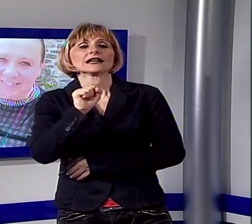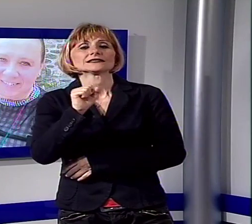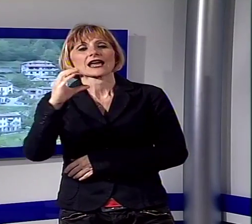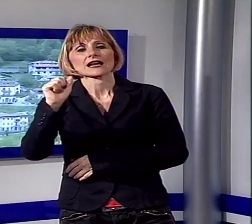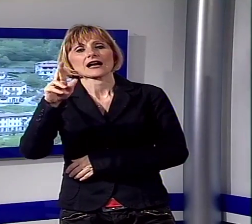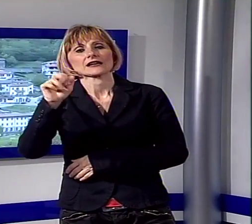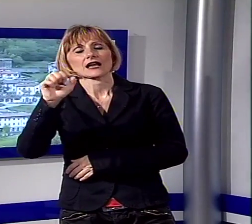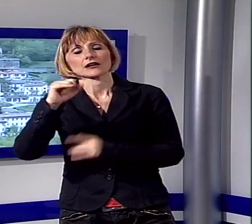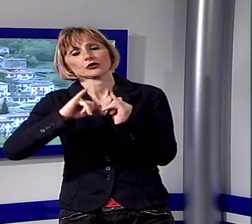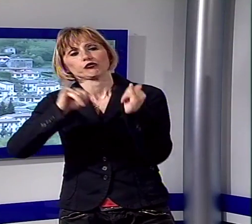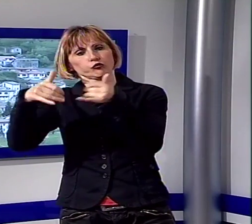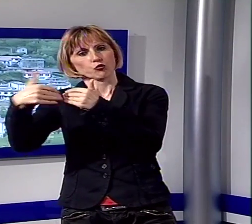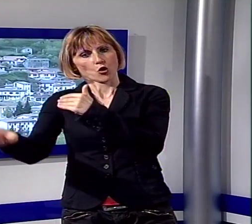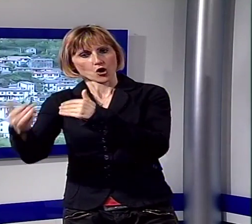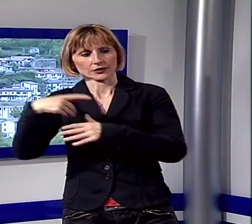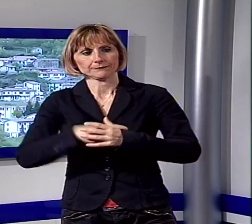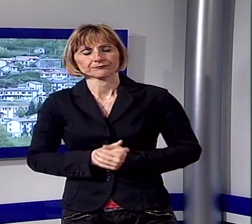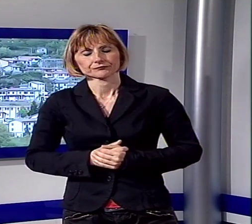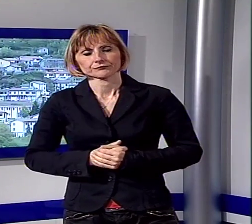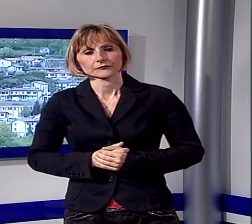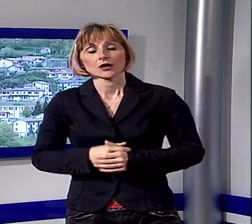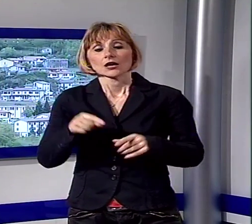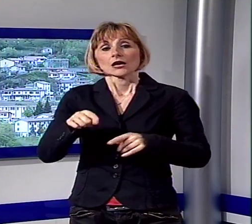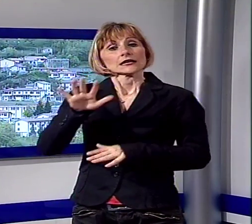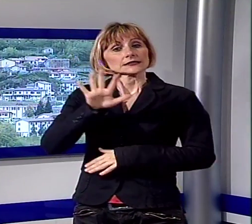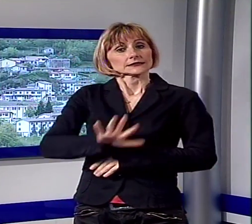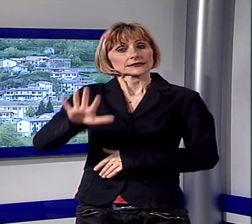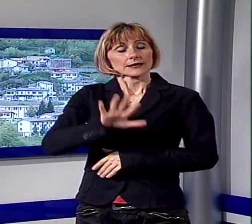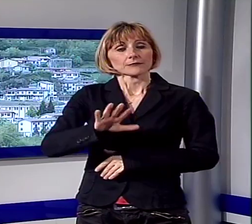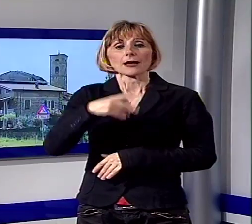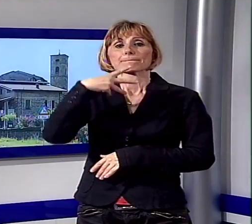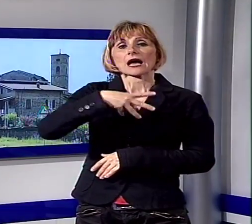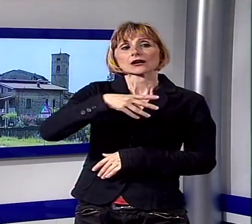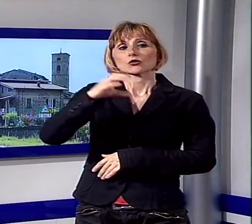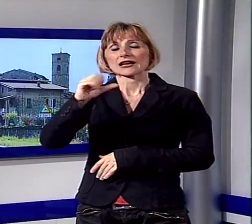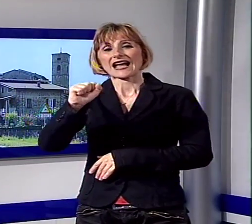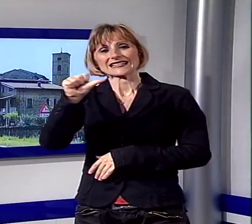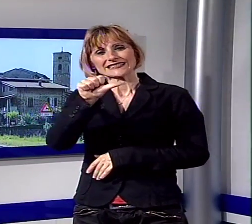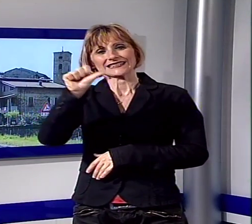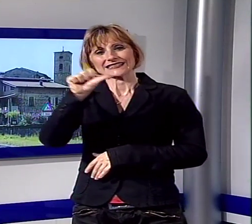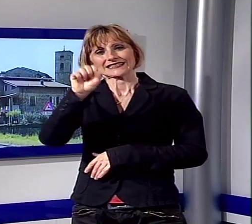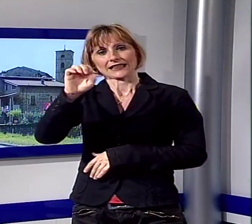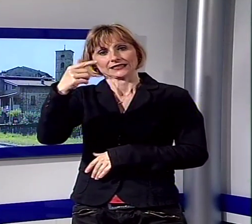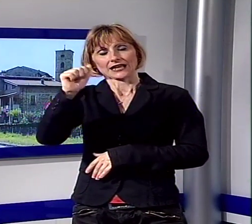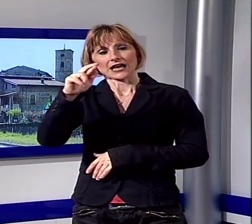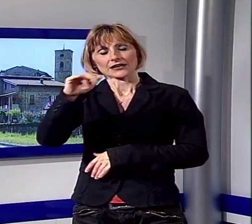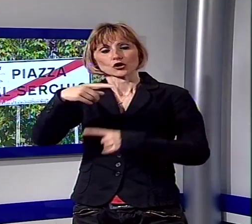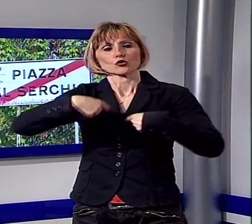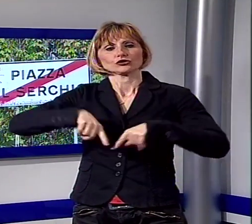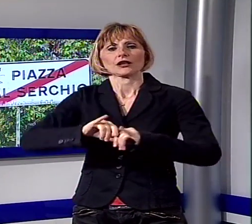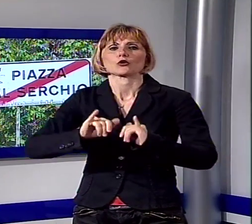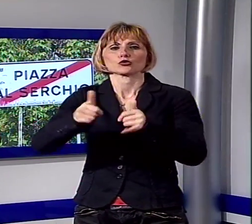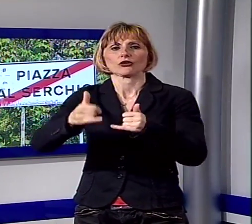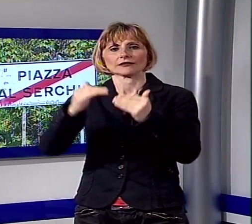PD. Intanto sembra prendere corpo la candidatura di Marco Cassettai, consigliere uscente di minoranza, che sarebbe